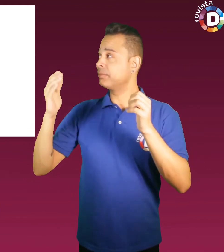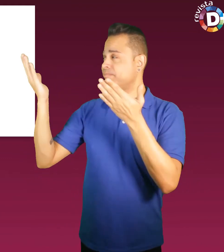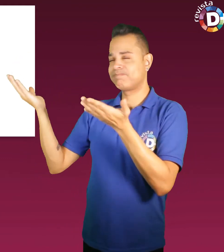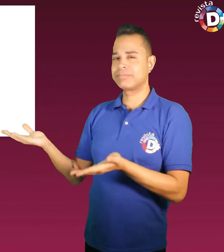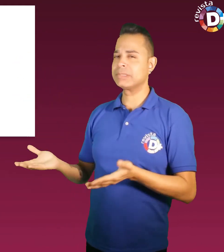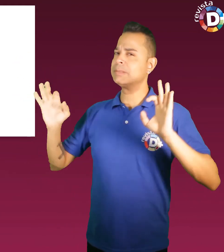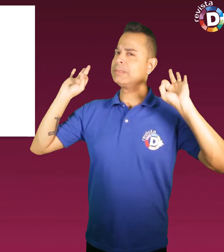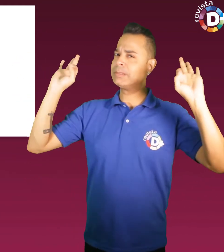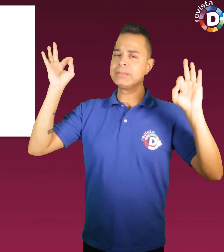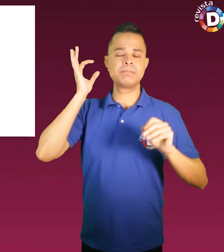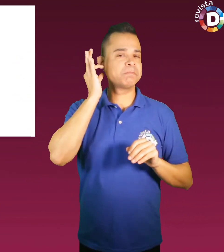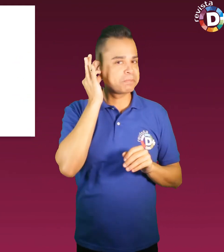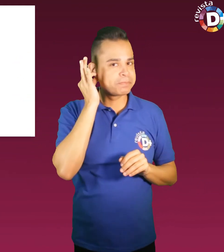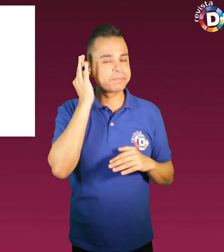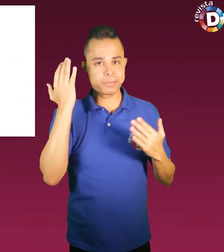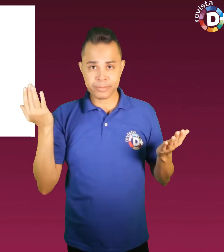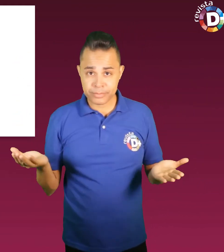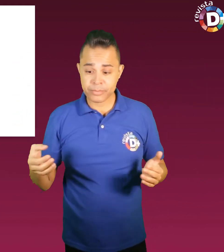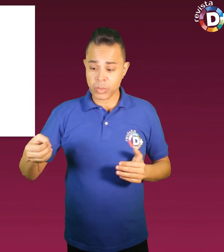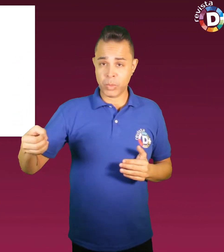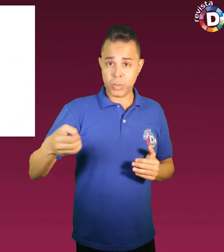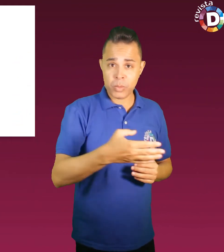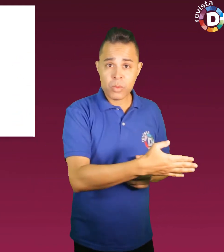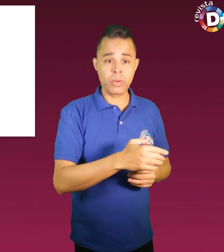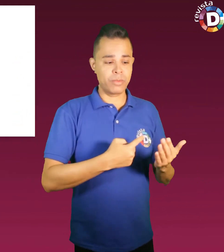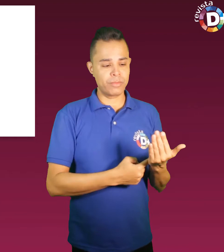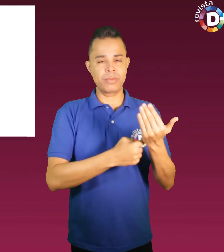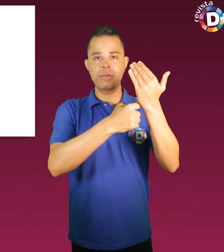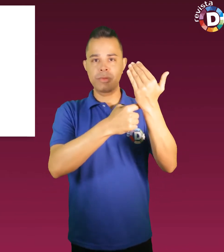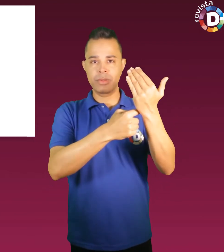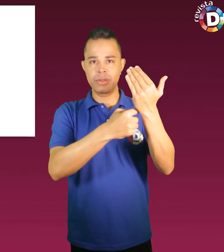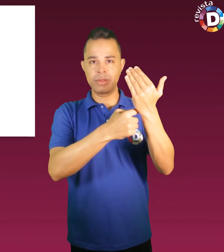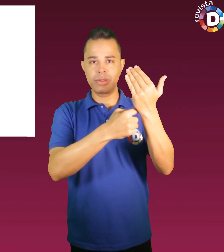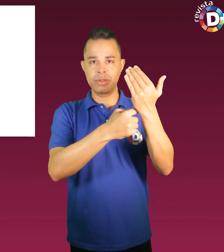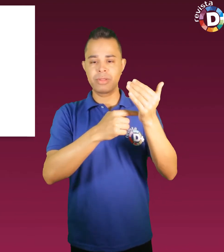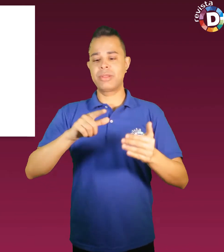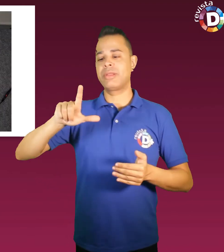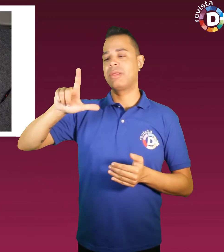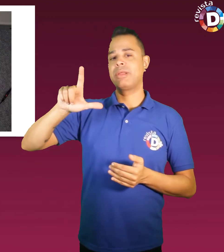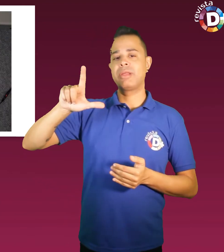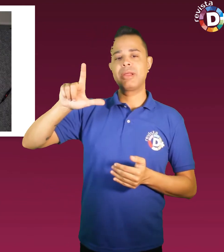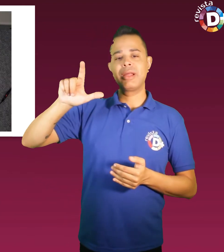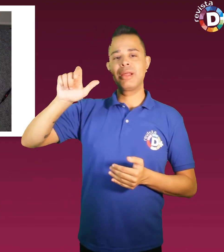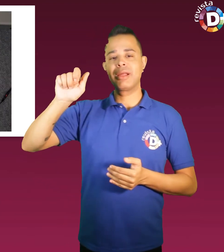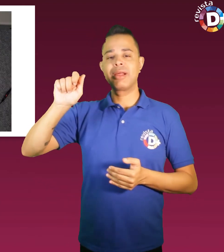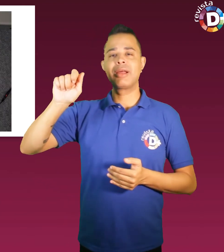com uma proposta sensacional. Com a novidade tecnológica LASAR 3D, os